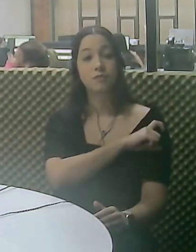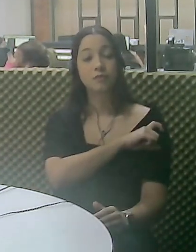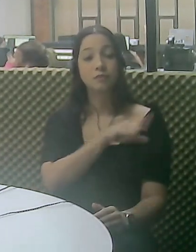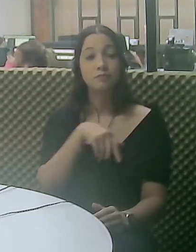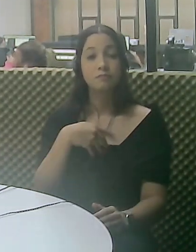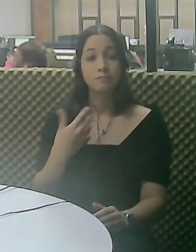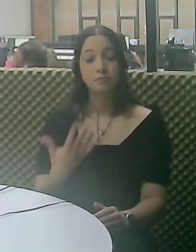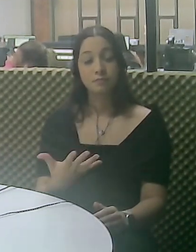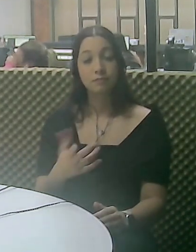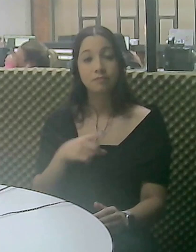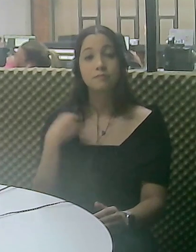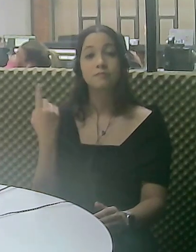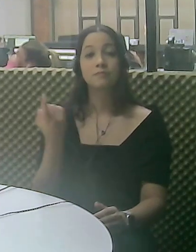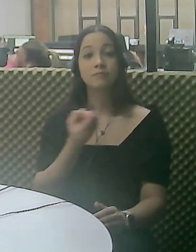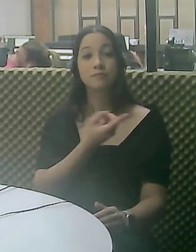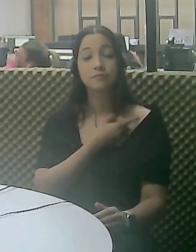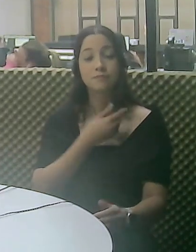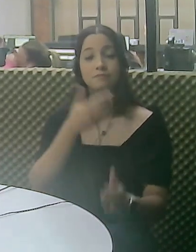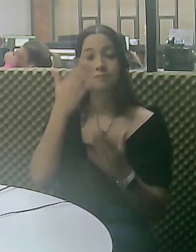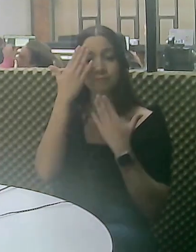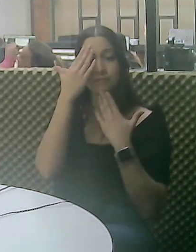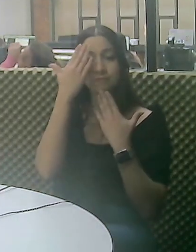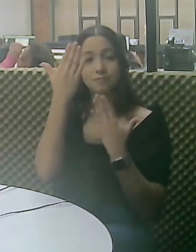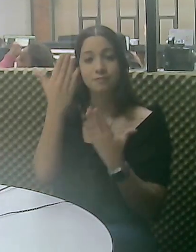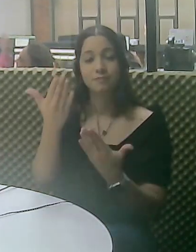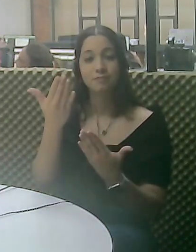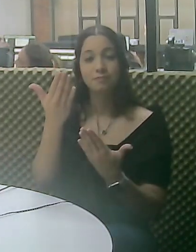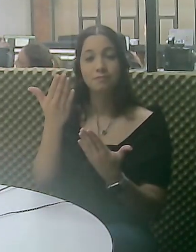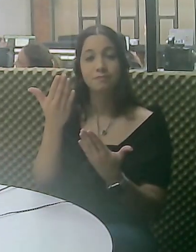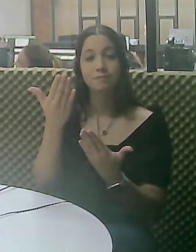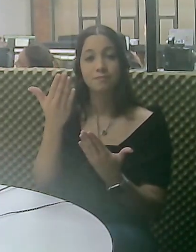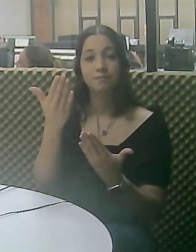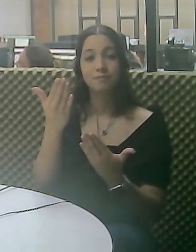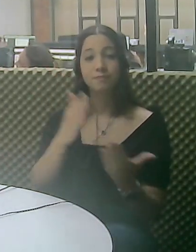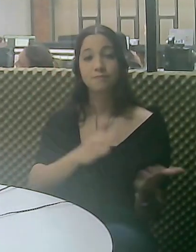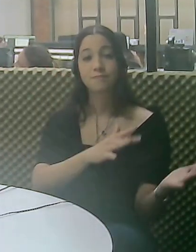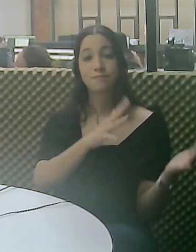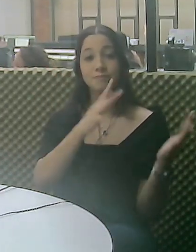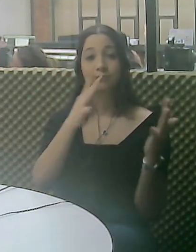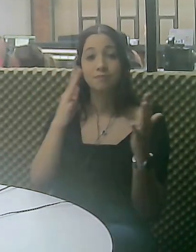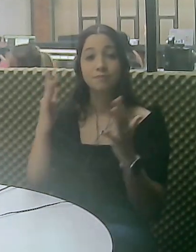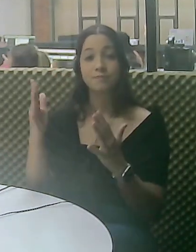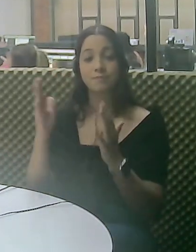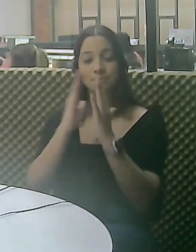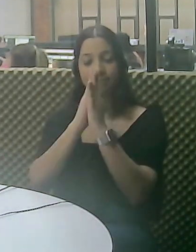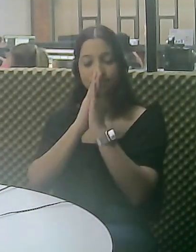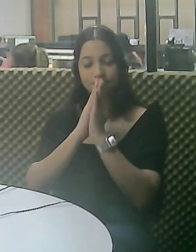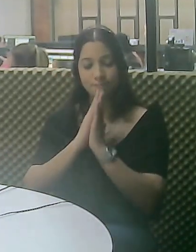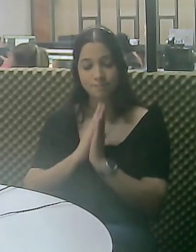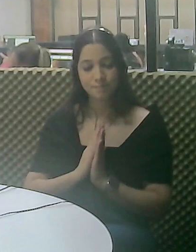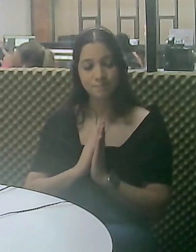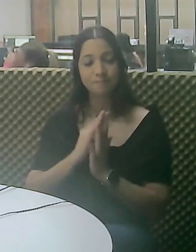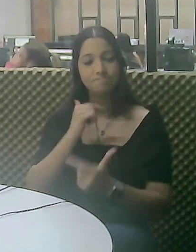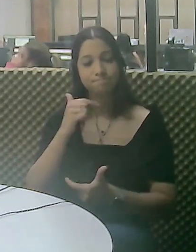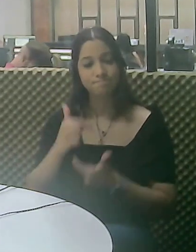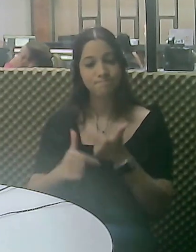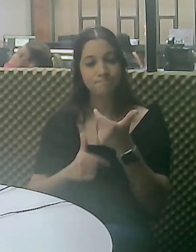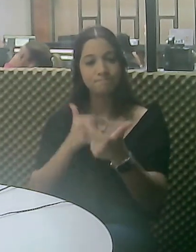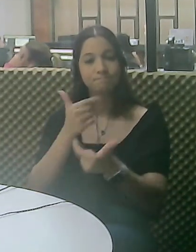desenvolvidas pela classe de enfermagem. Então, aqui, a gente vai agradecer, é um momento